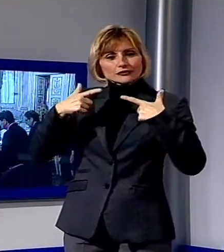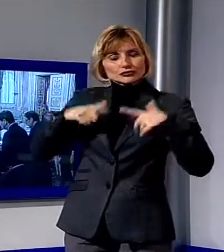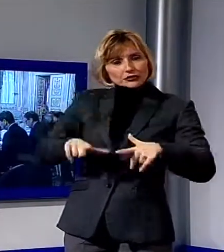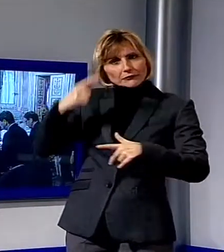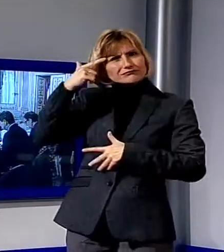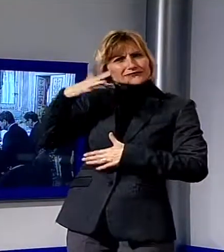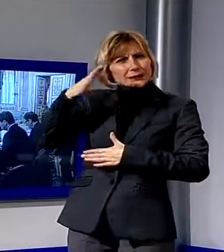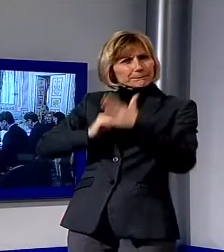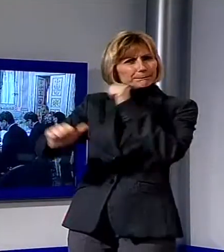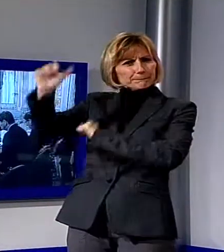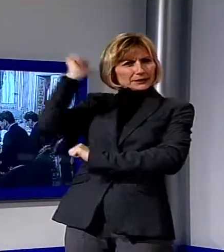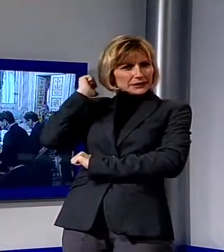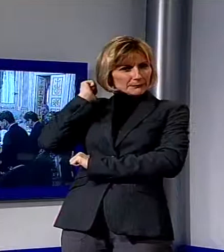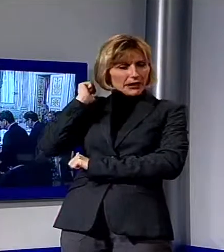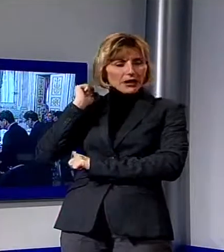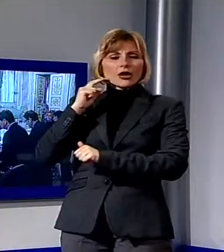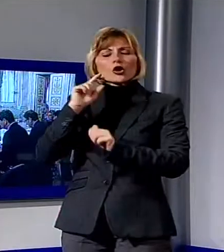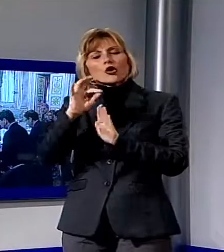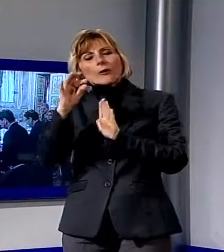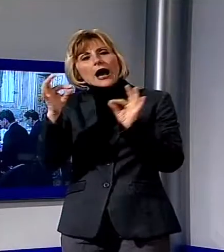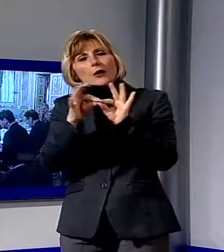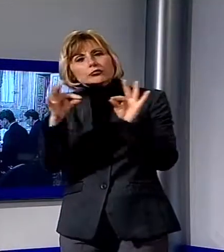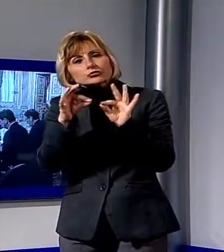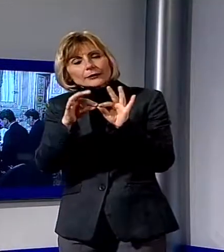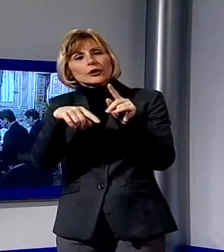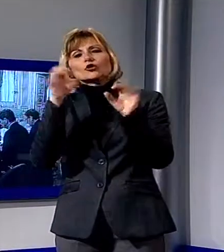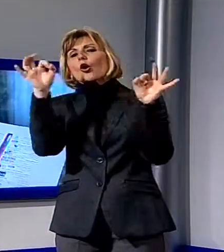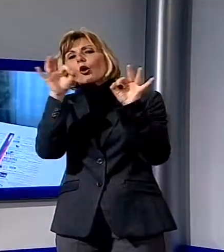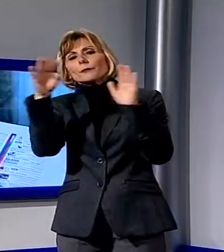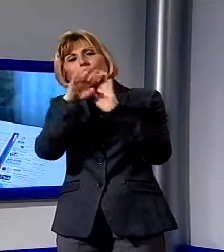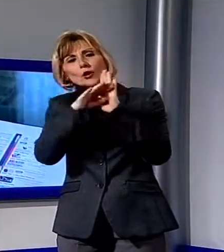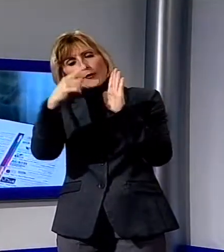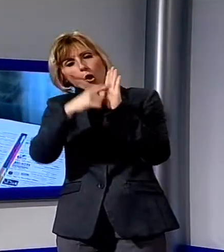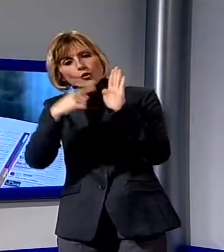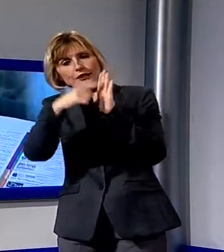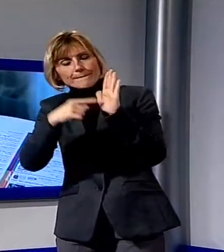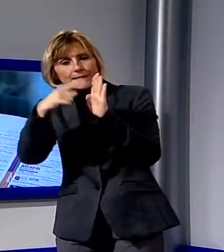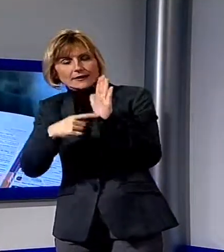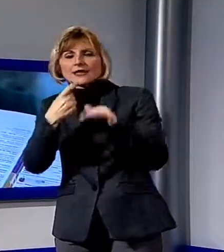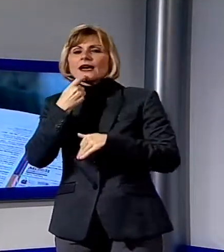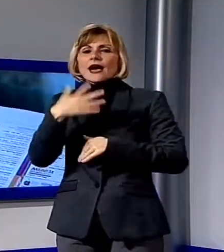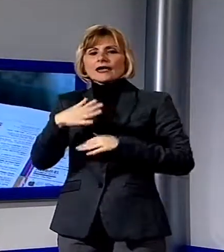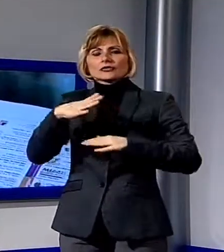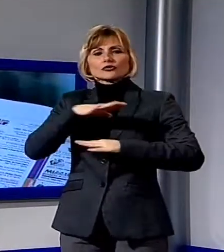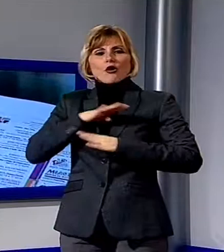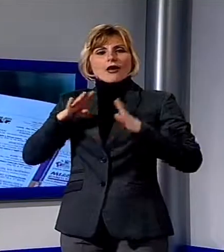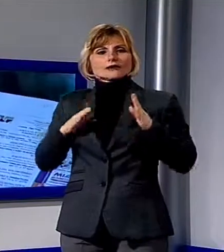sapendo con largo anticipo quale sarà l'appuntamento in programma ogni mese, ha commentato l'assessore al turismo Giovanni Lemucchi,